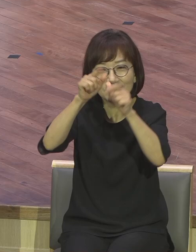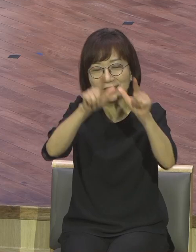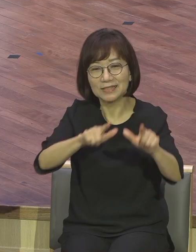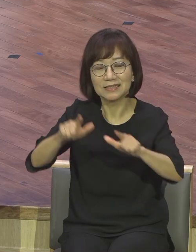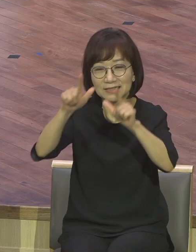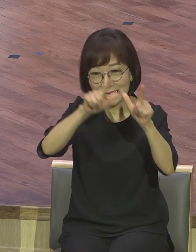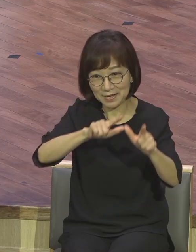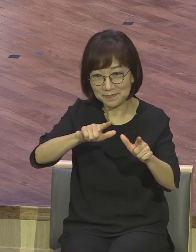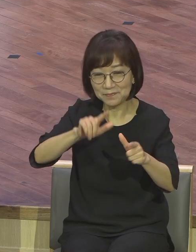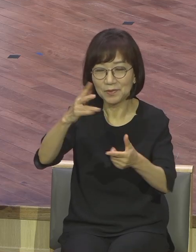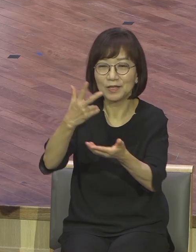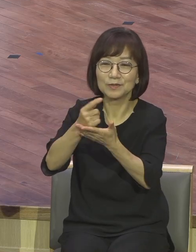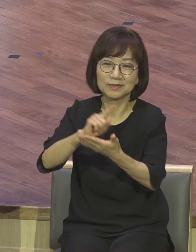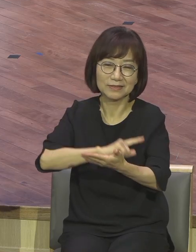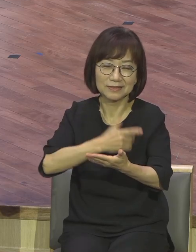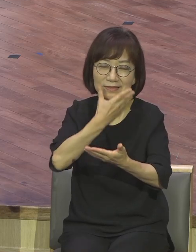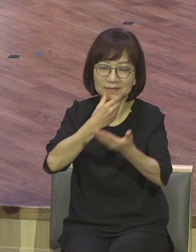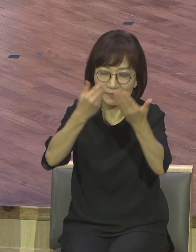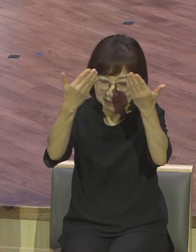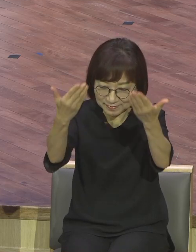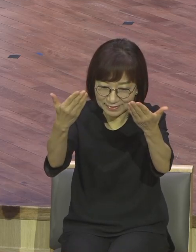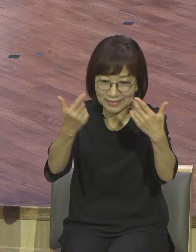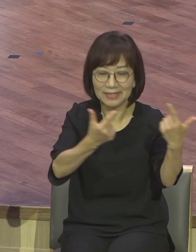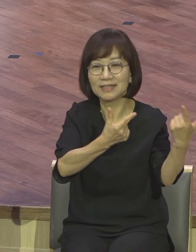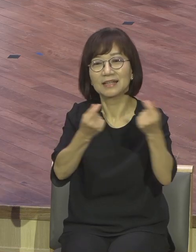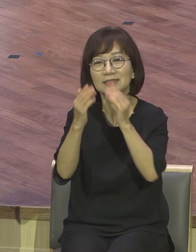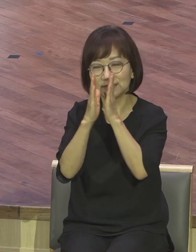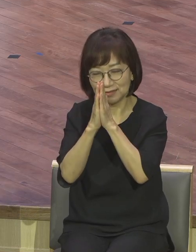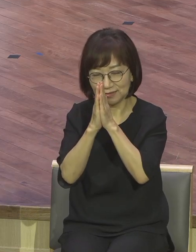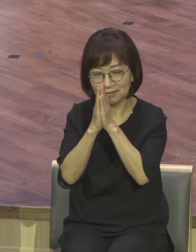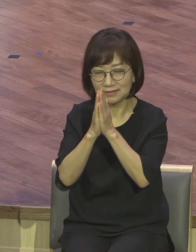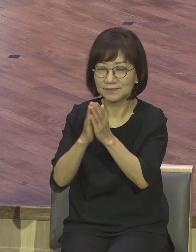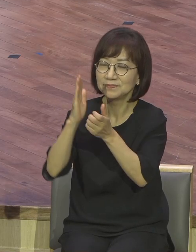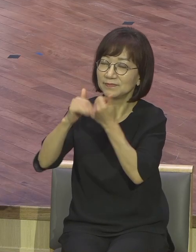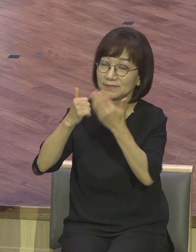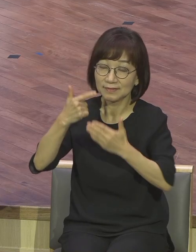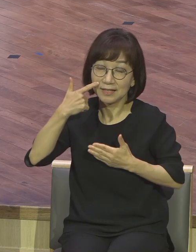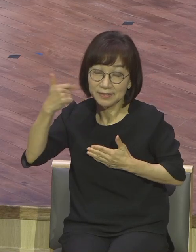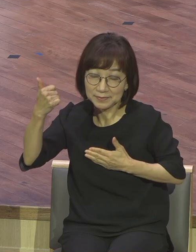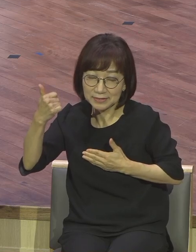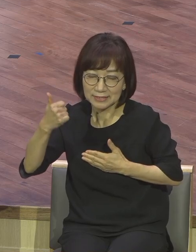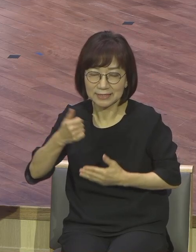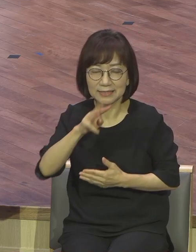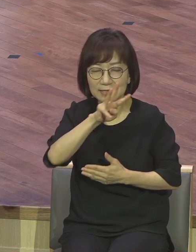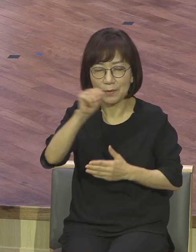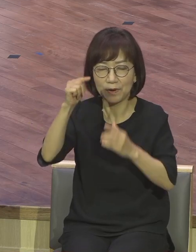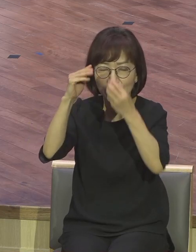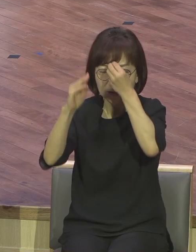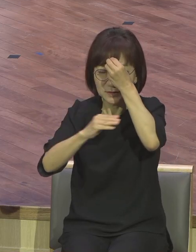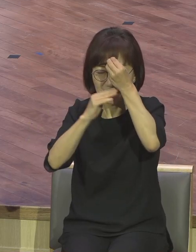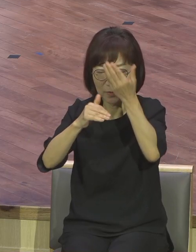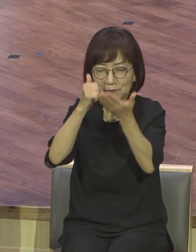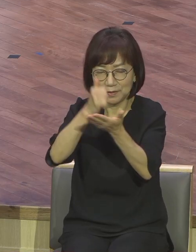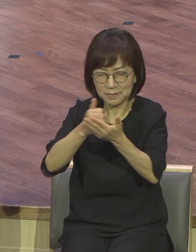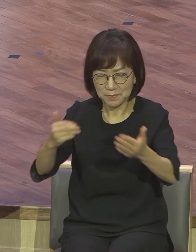주의로 축복합니다 기도합시다 아버지 하나님 영계 모든 성도들 말세 지말에